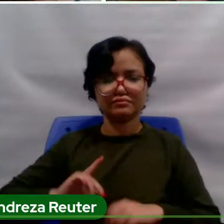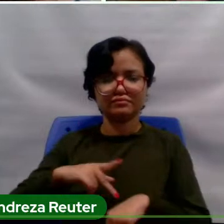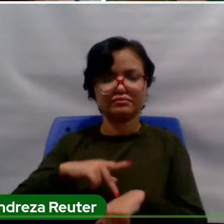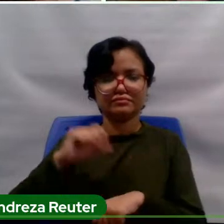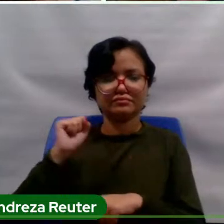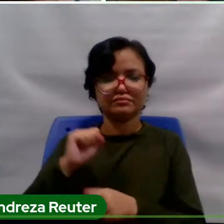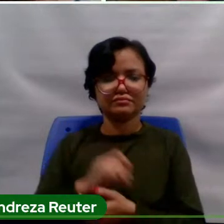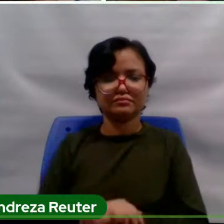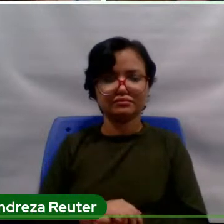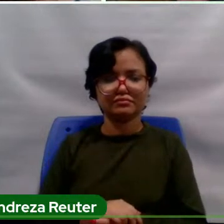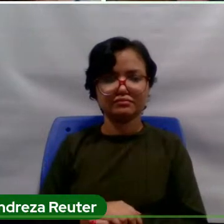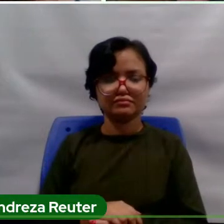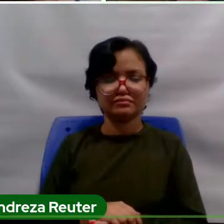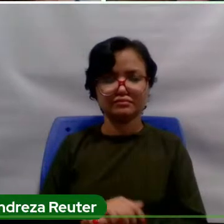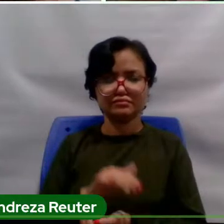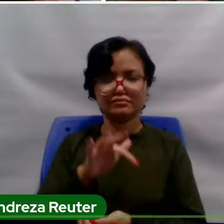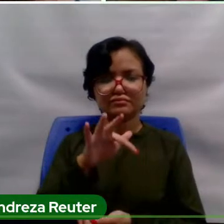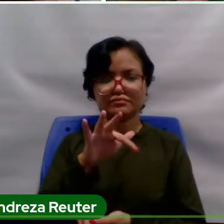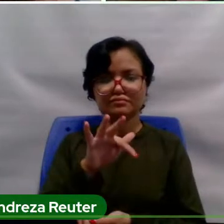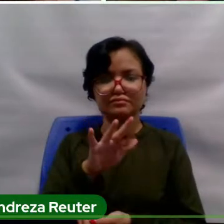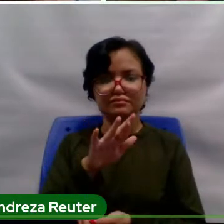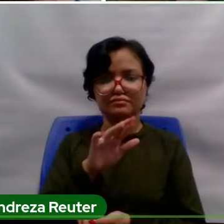Francisco Adriano de Oliveira Carvalho.